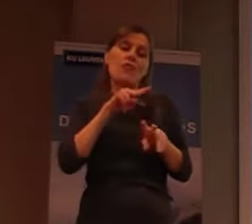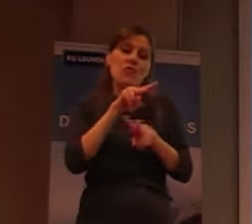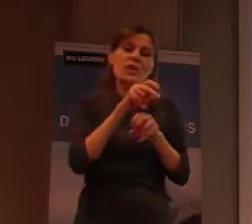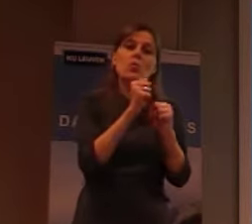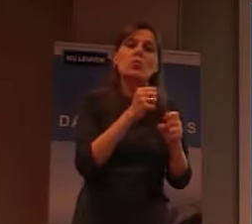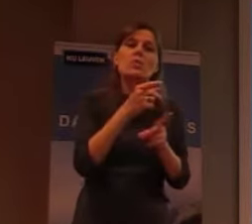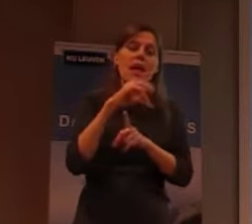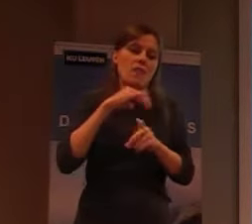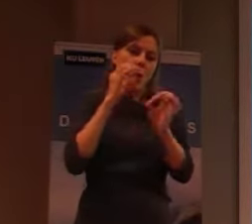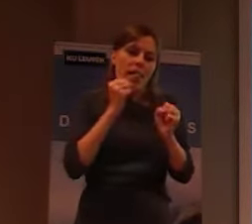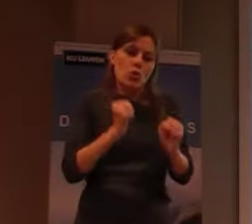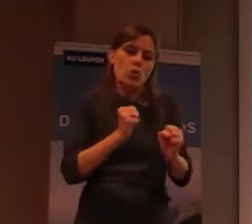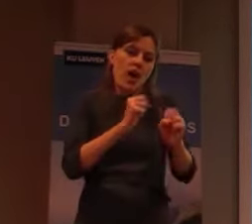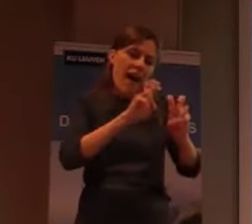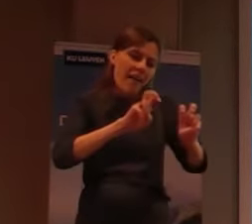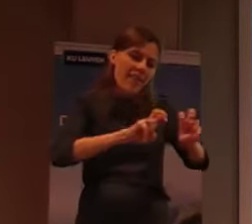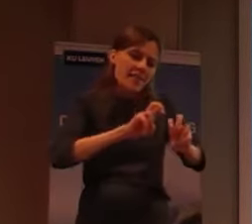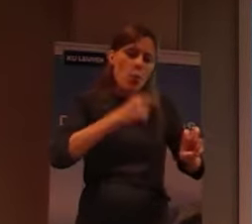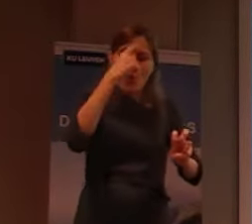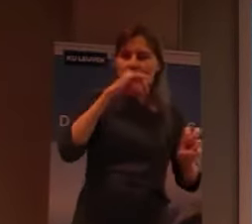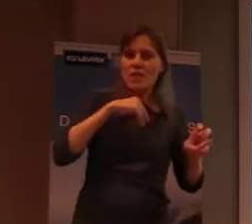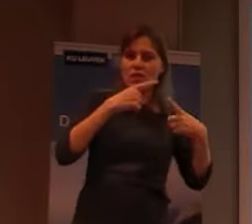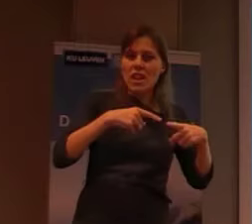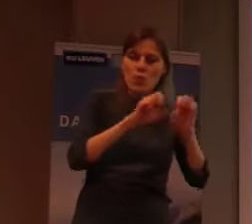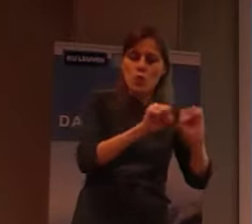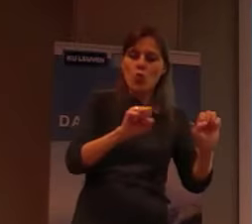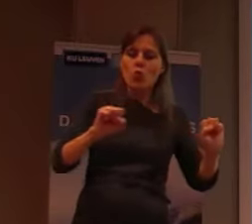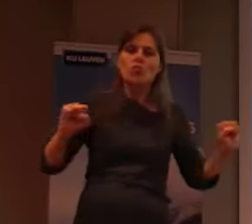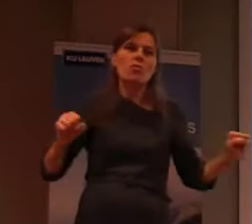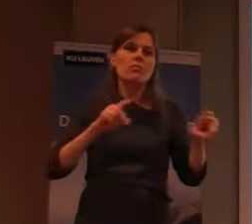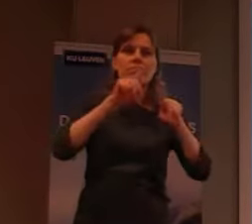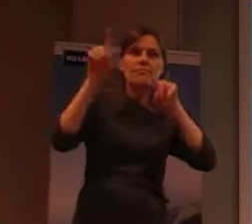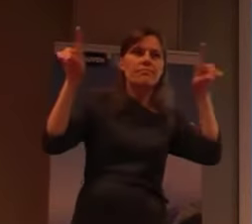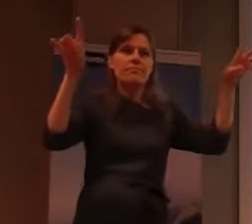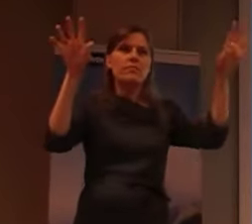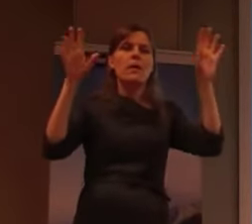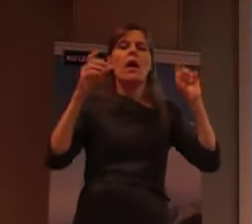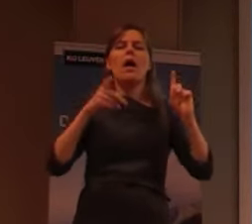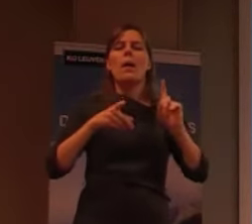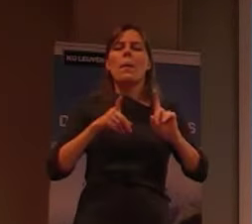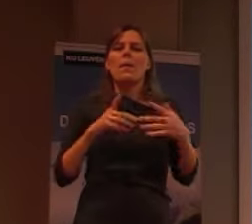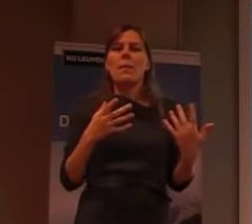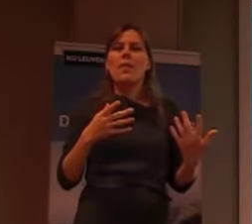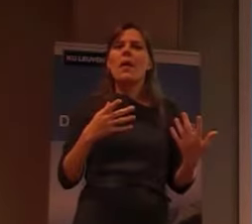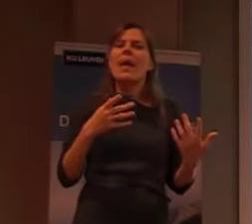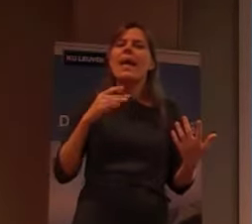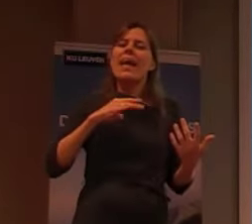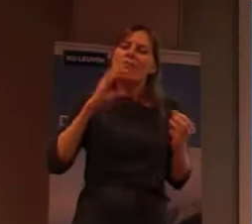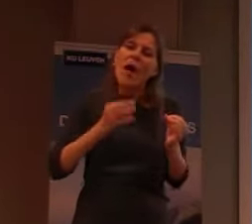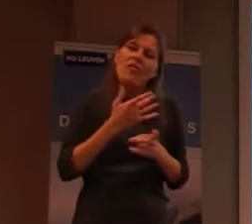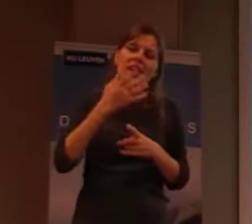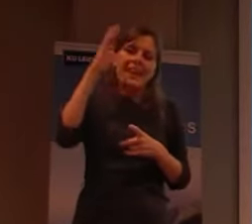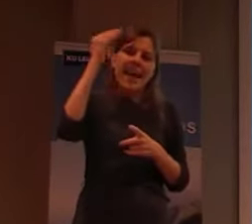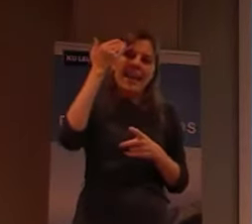analyseren. Men weet, dat er verschillende soorten, van zijn, die circuleren. Men heeft uiteraard, veel kennis, maar